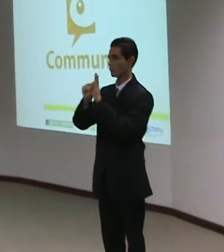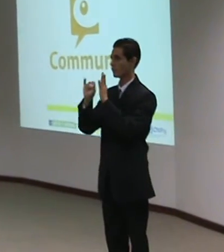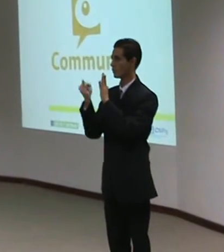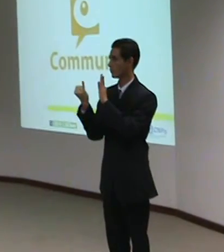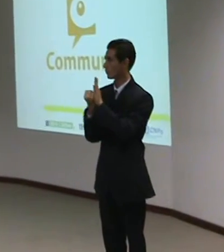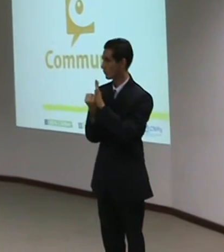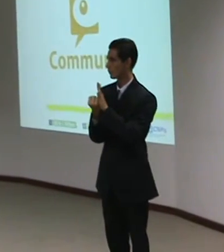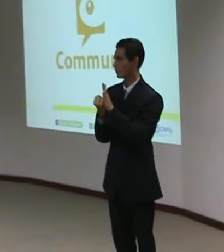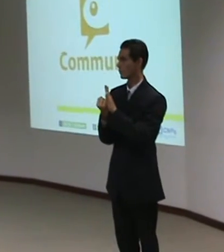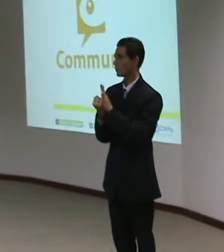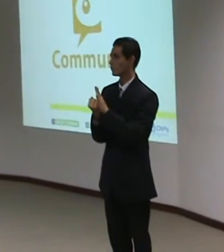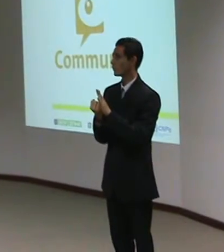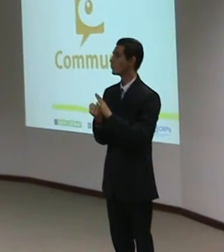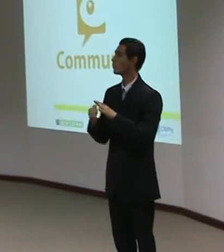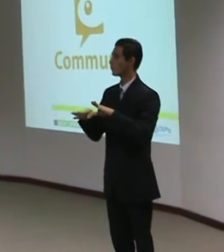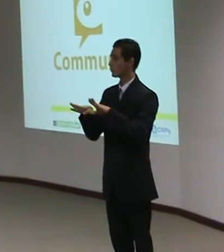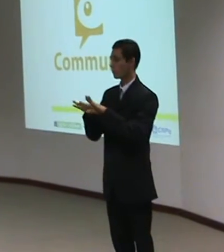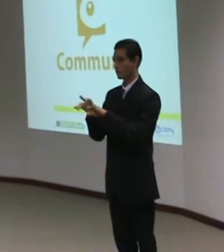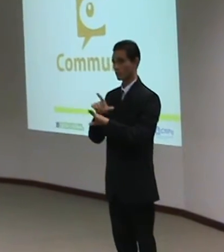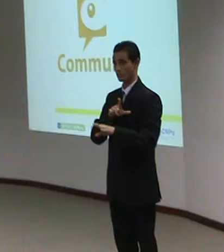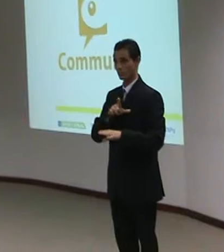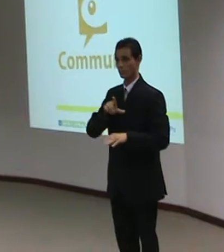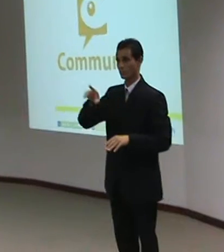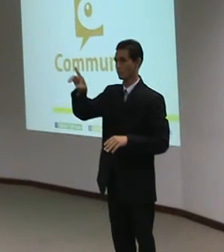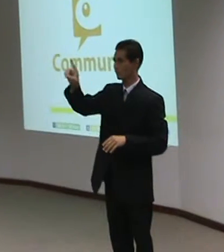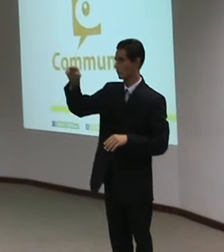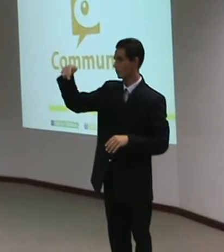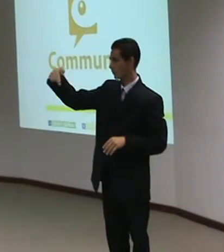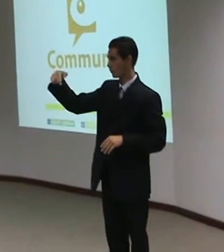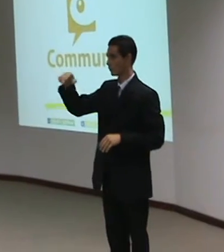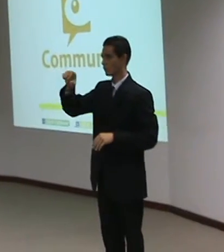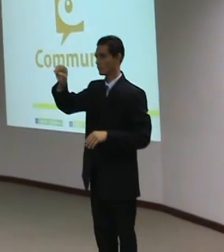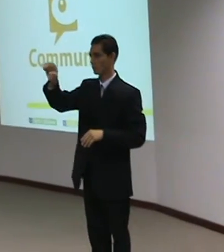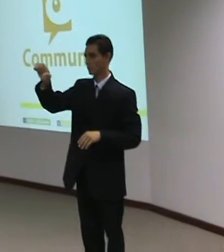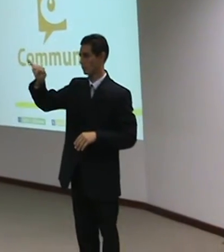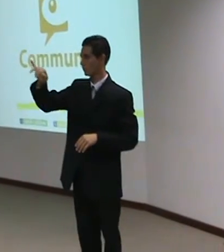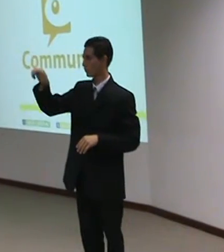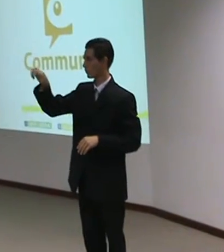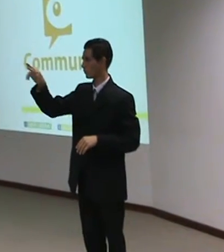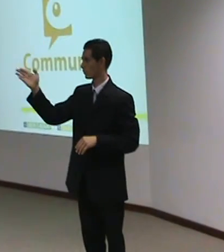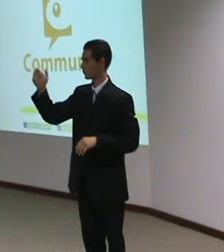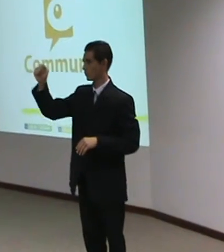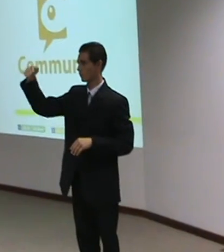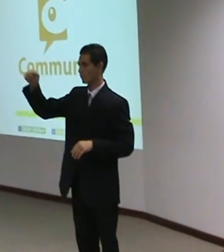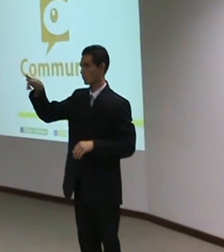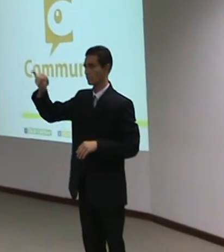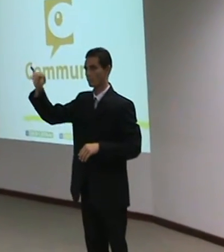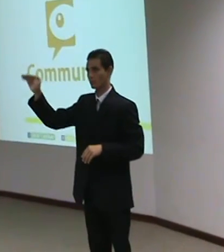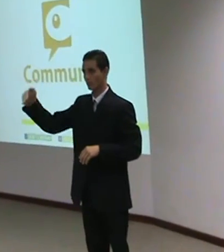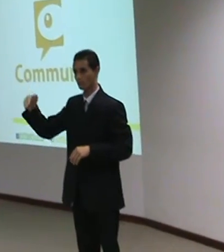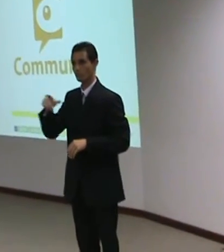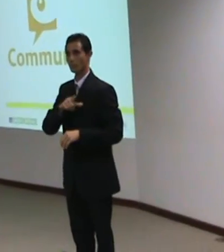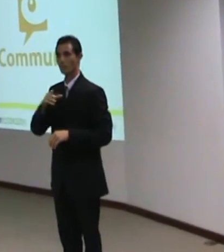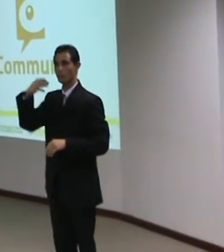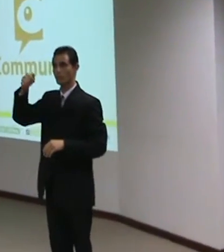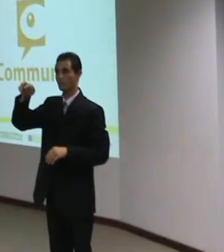Representando o SENAI-DN, Departamento Nacional Sr. Marco Seco Diretor de Operações do SENAI